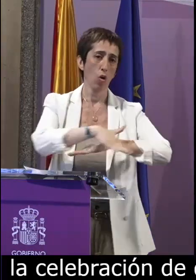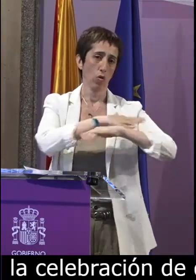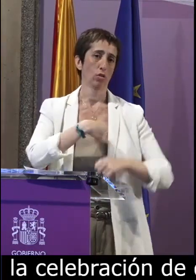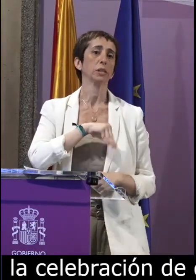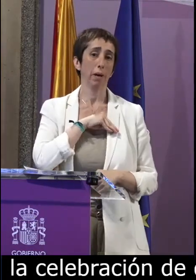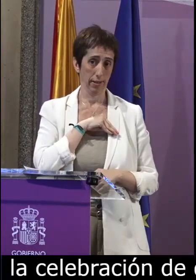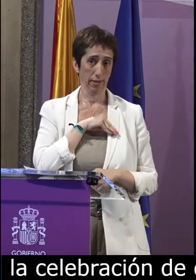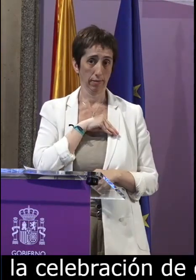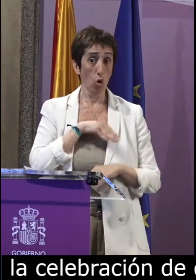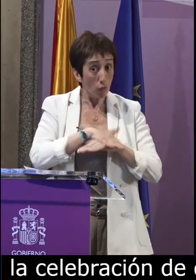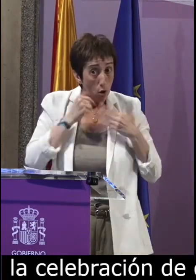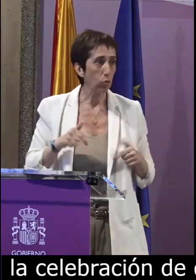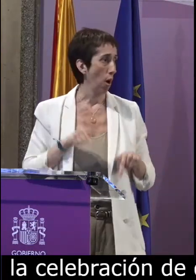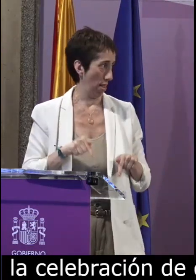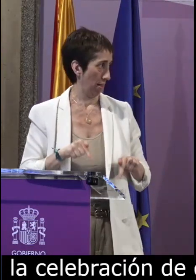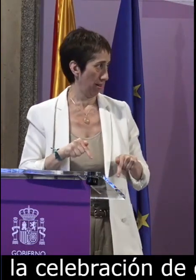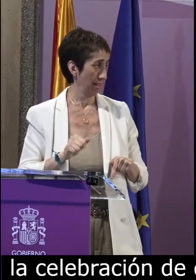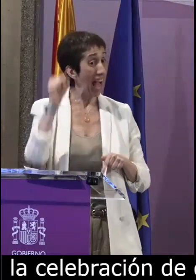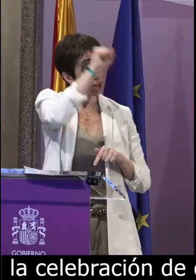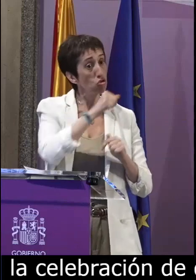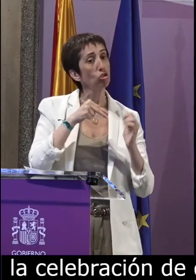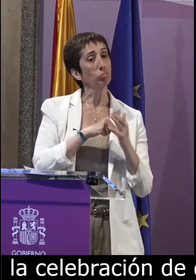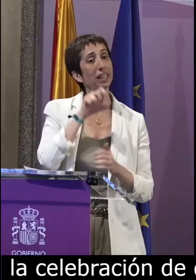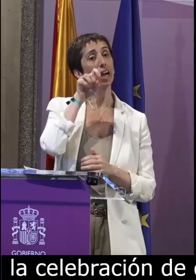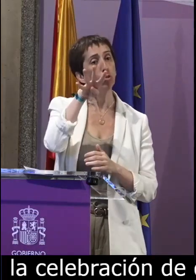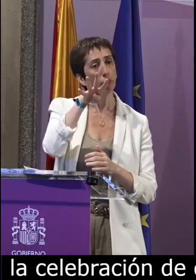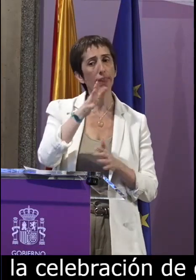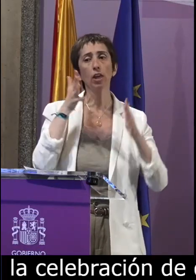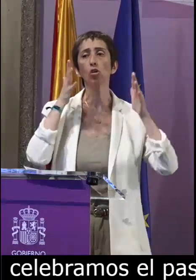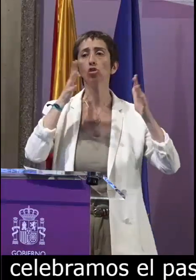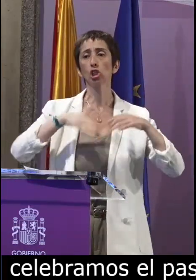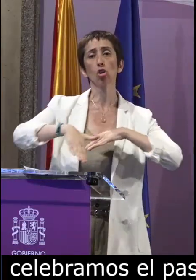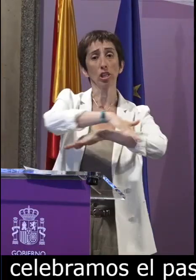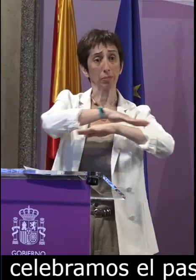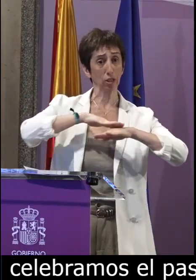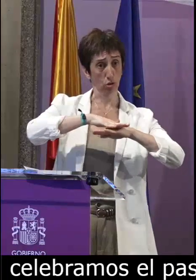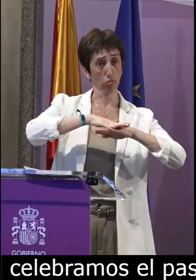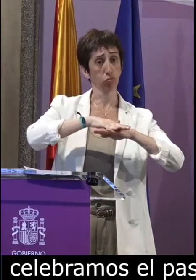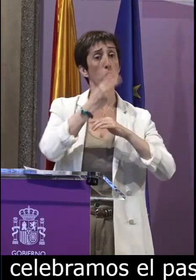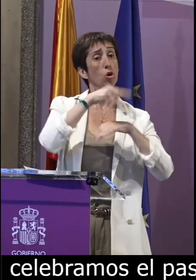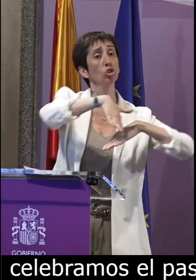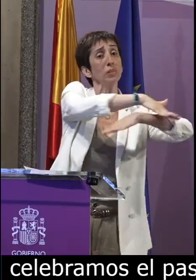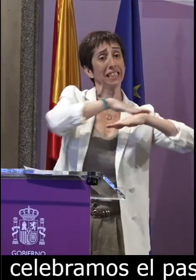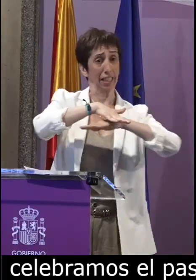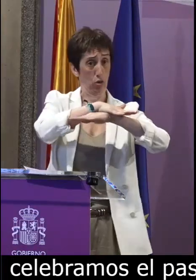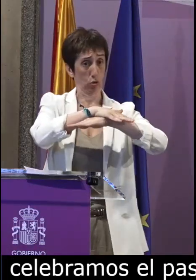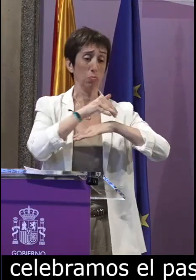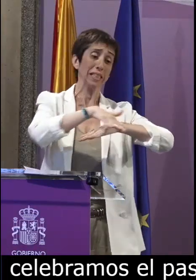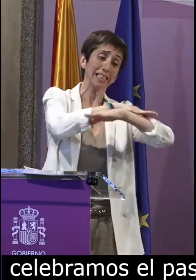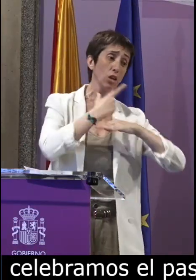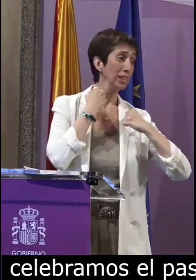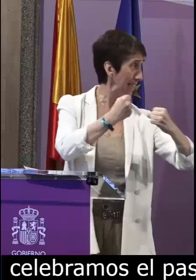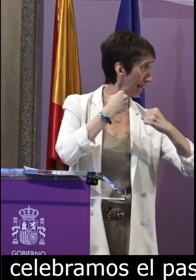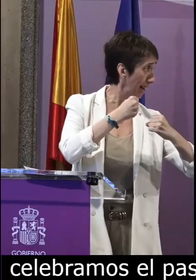catalana vienen por una voluntad del gobierno actual de España porque en